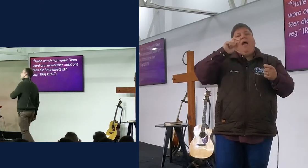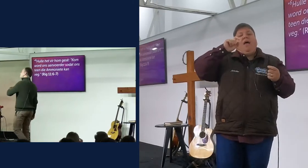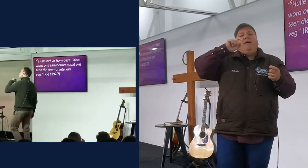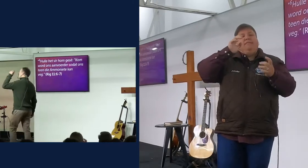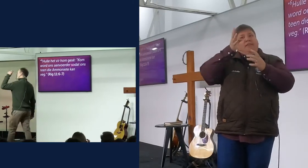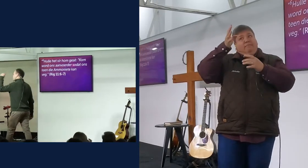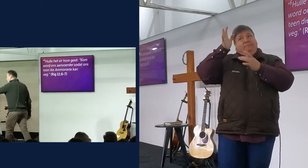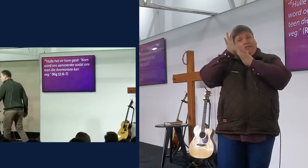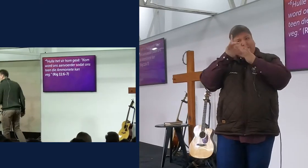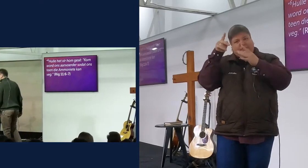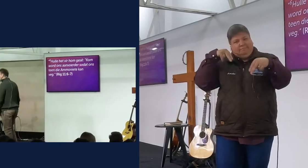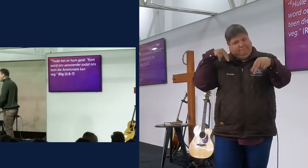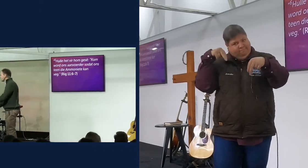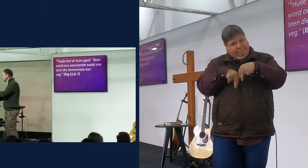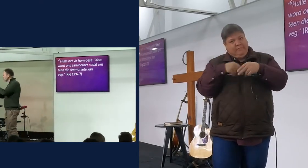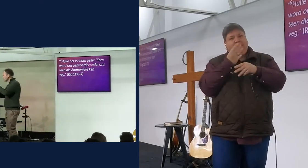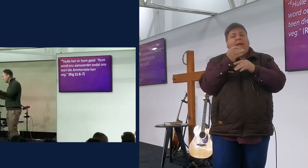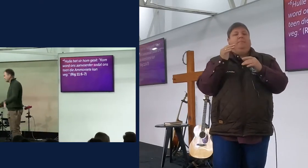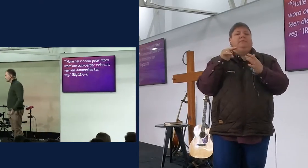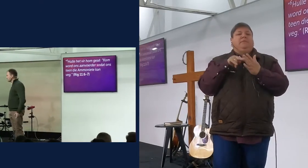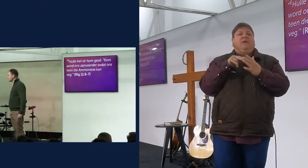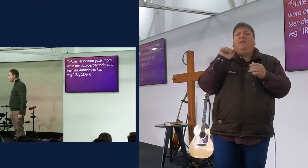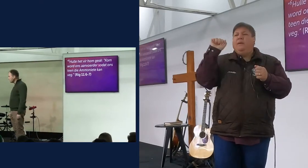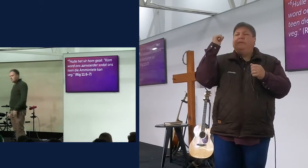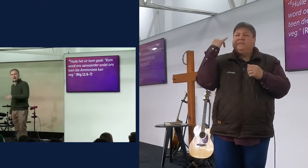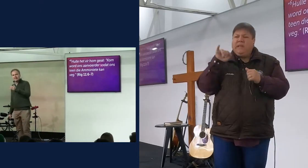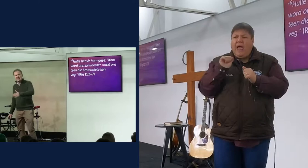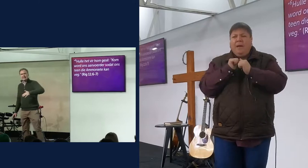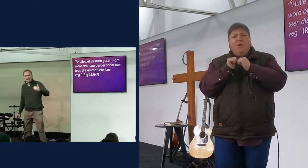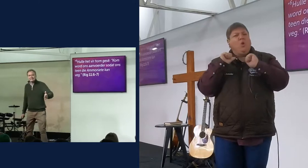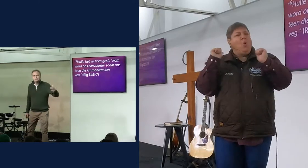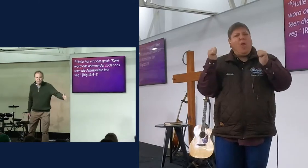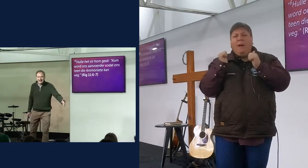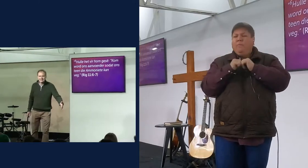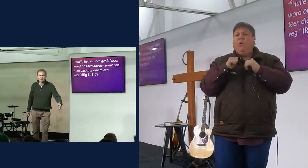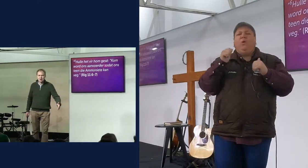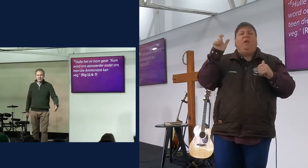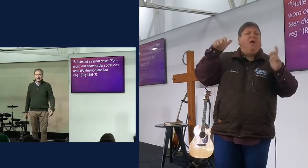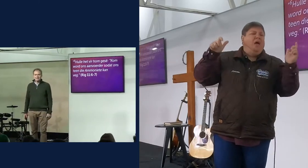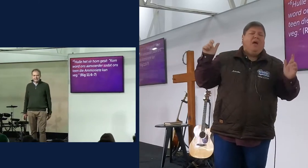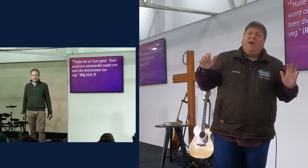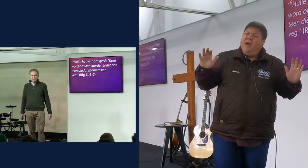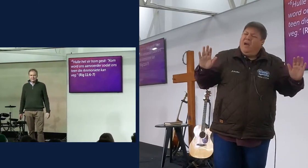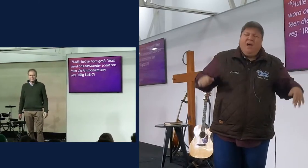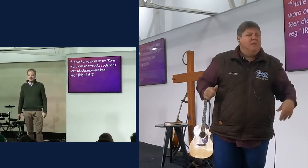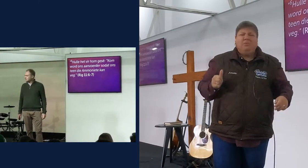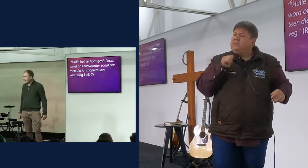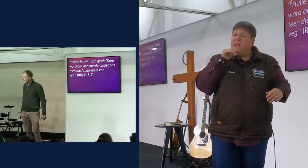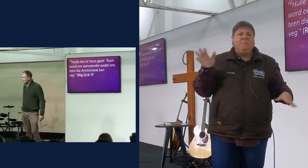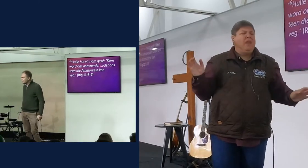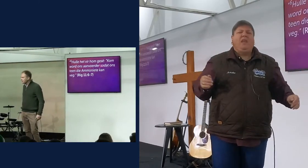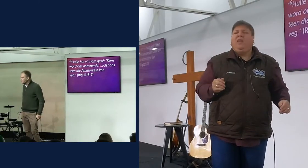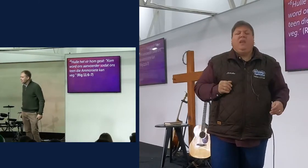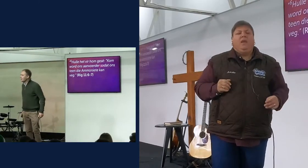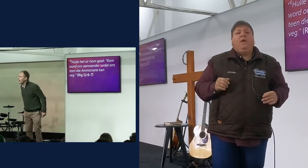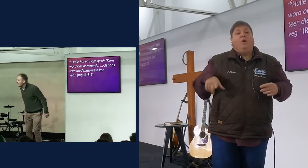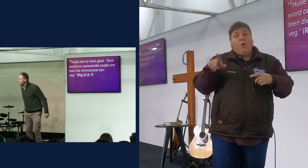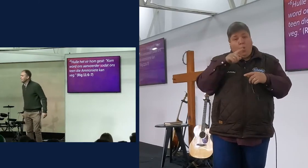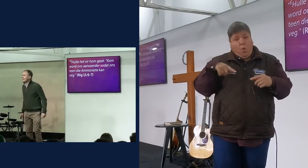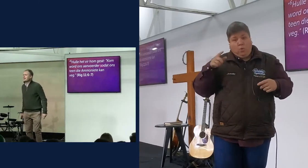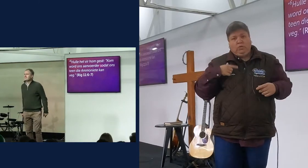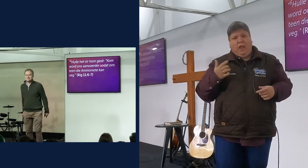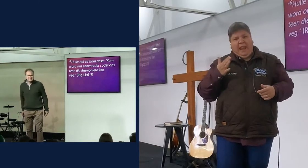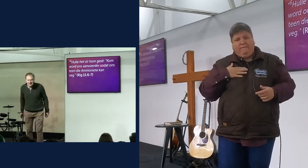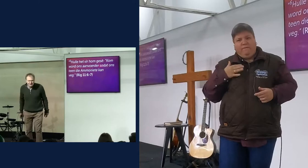recht, nie hulle gesindheid was vrot, hulle broers, dit was soms slechte broers daai, maar hier is een geleendheid om recht te maak, en wat doen hy, wat so ek en jy doen, ha,